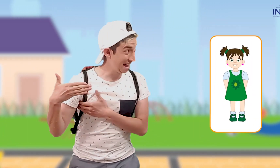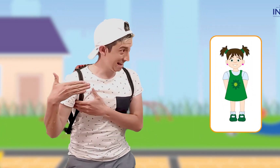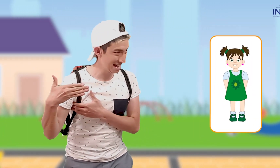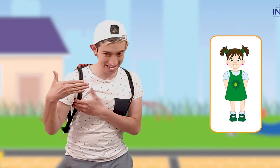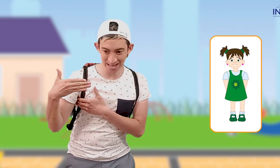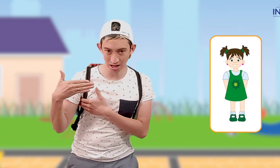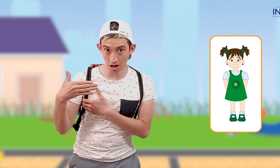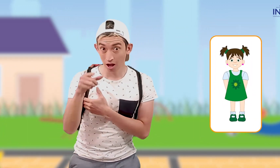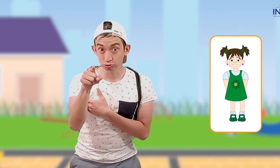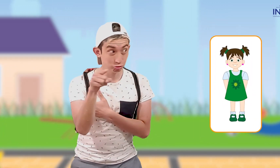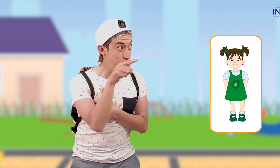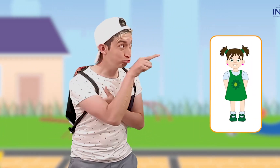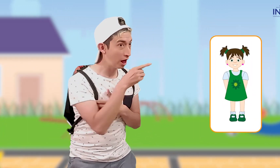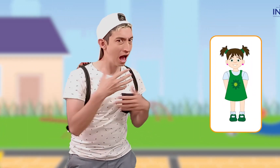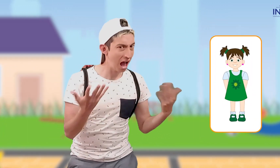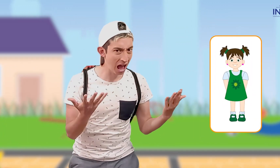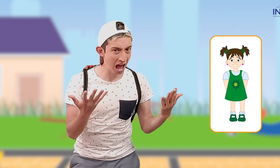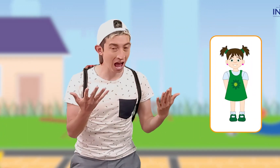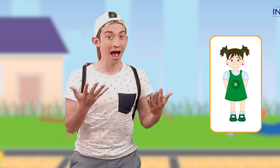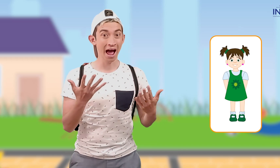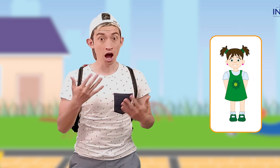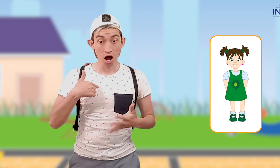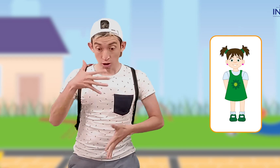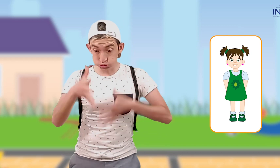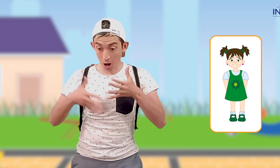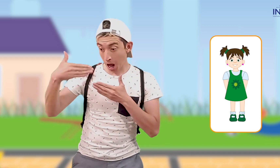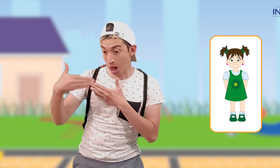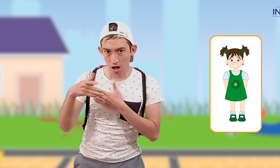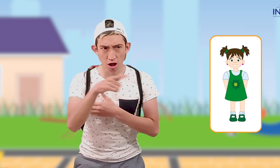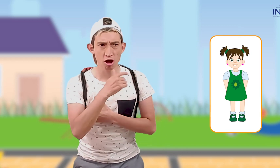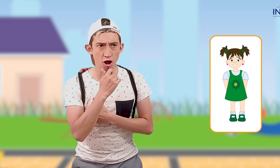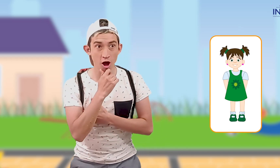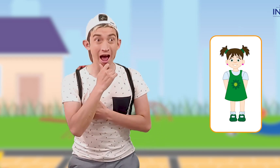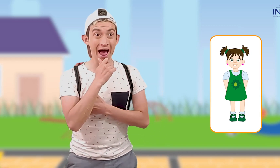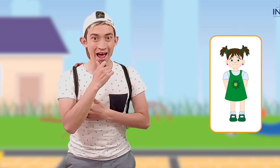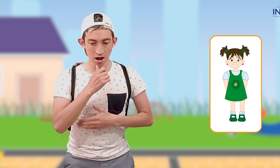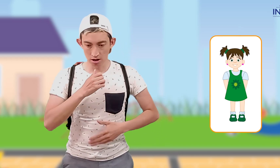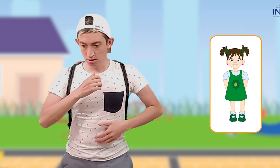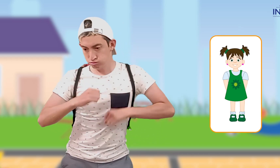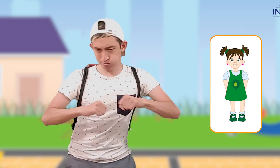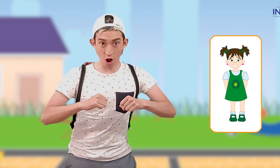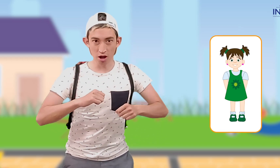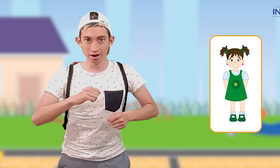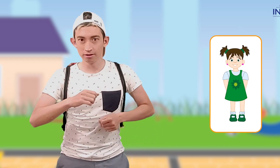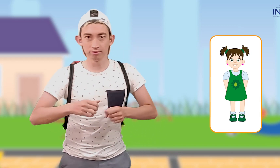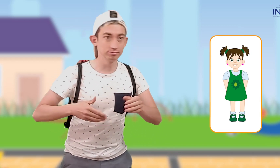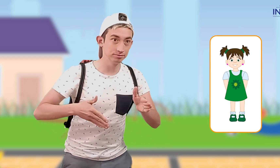Ustedes y Lady, ¿qué harán? No van a hacer ningún movimiento. Se van a